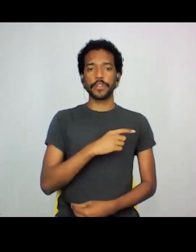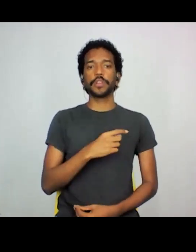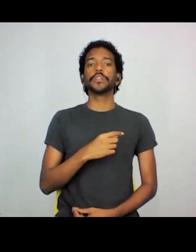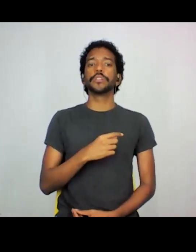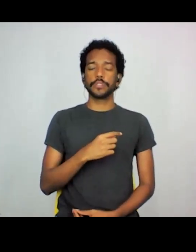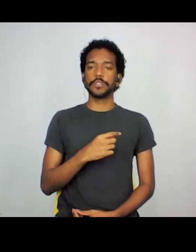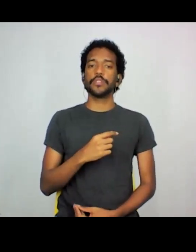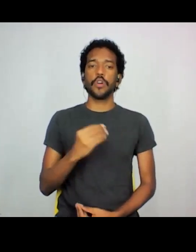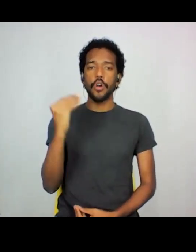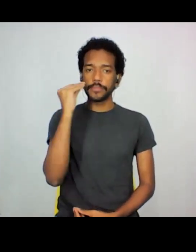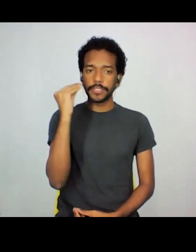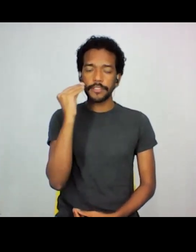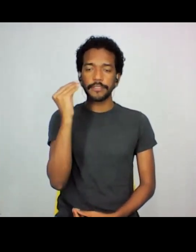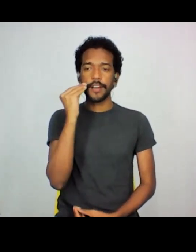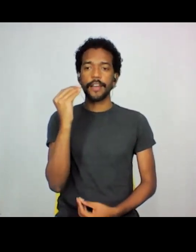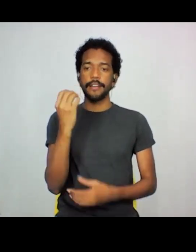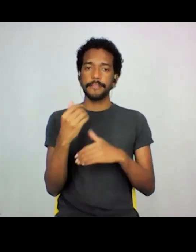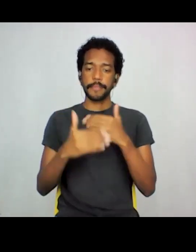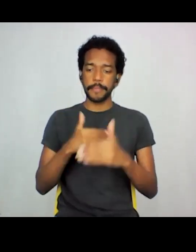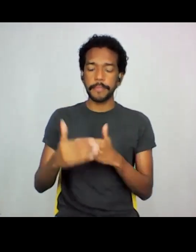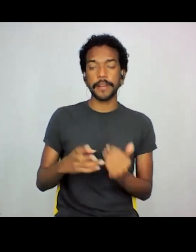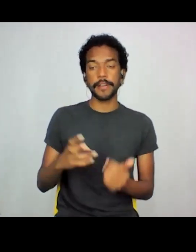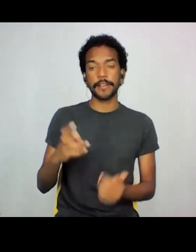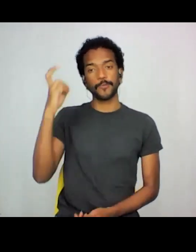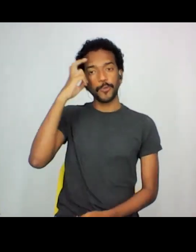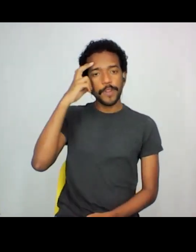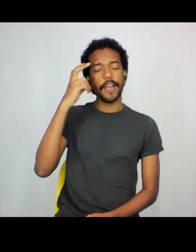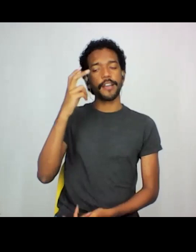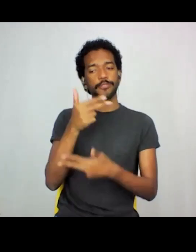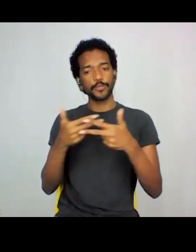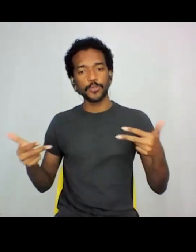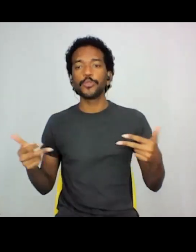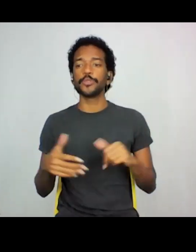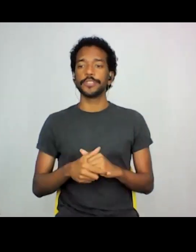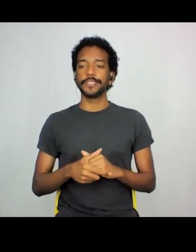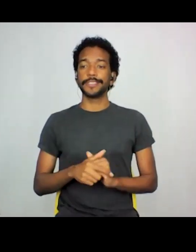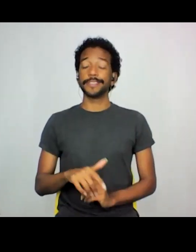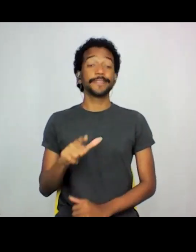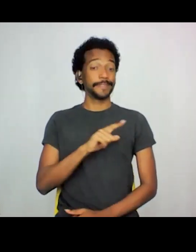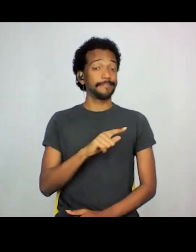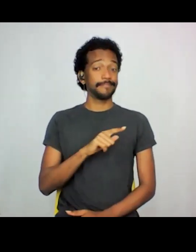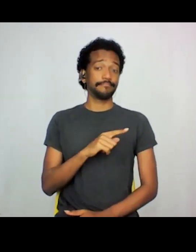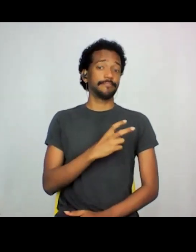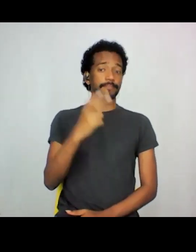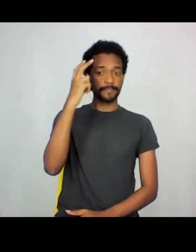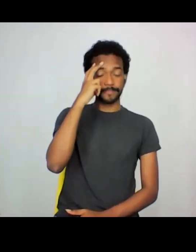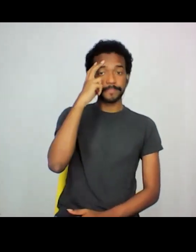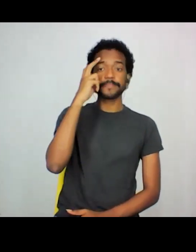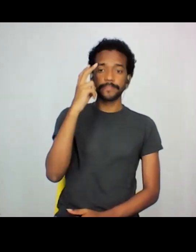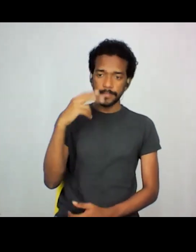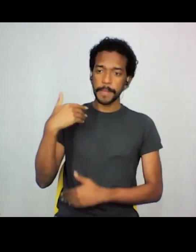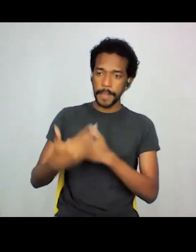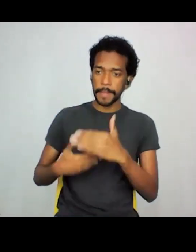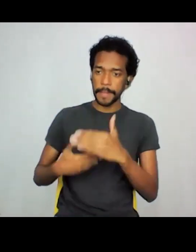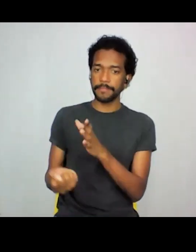culturais, isso que está presente no cotidiano dessas comunidades, essas culturas e deixar de